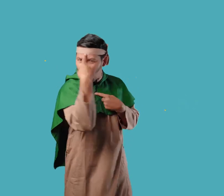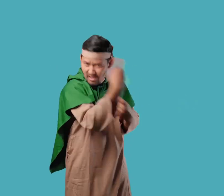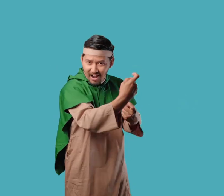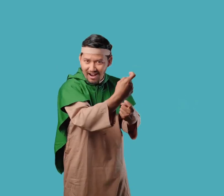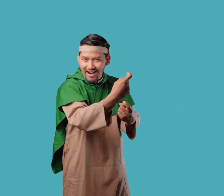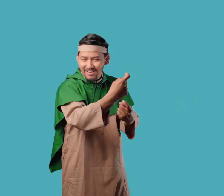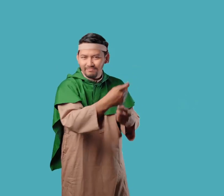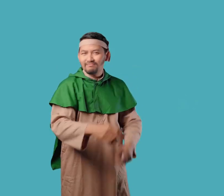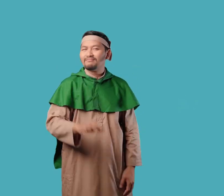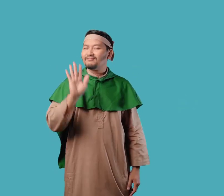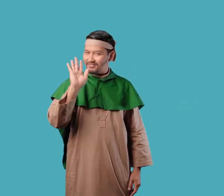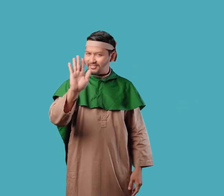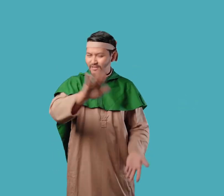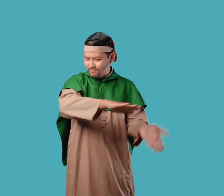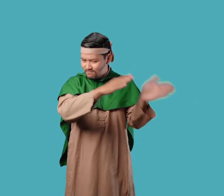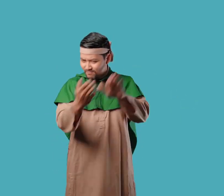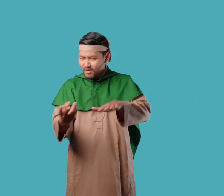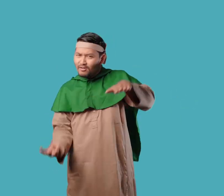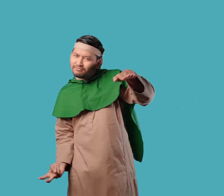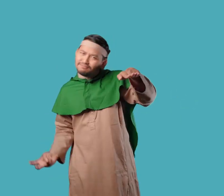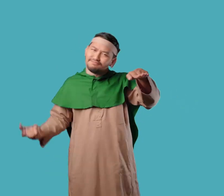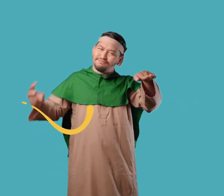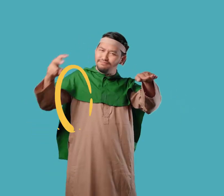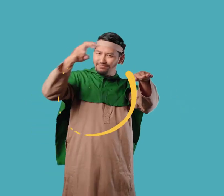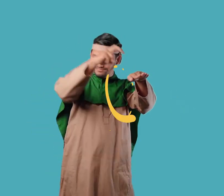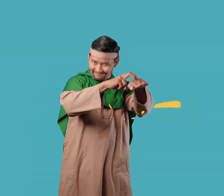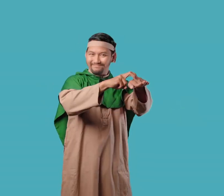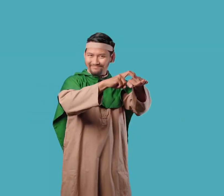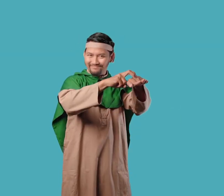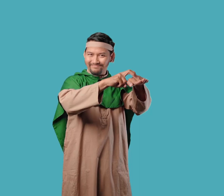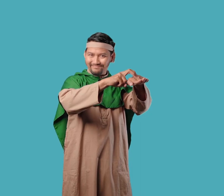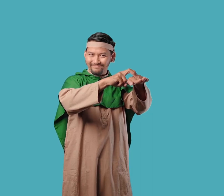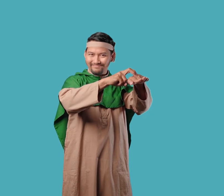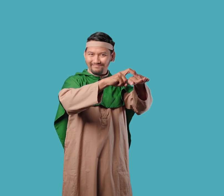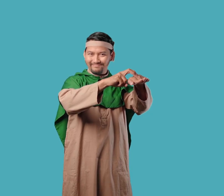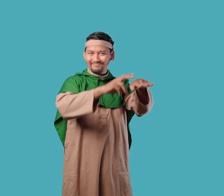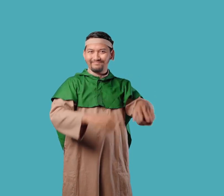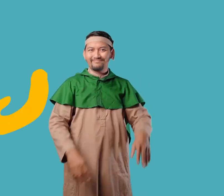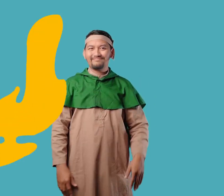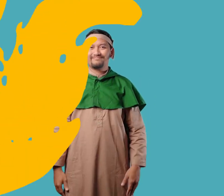Isa Supaya meyakinkan orang-orang Untuk percaya kepada kehidupan setelah mati Di alam akhirat